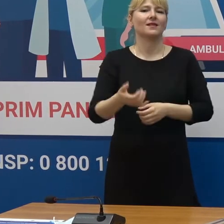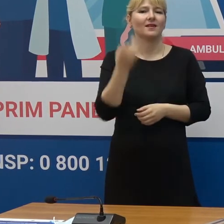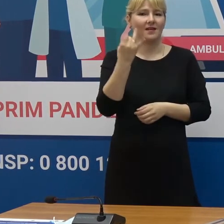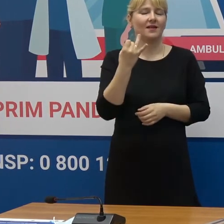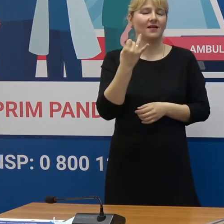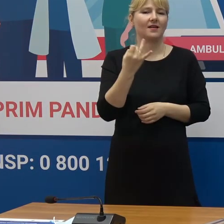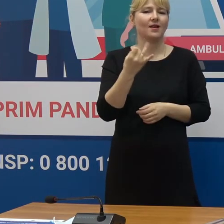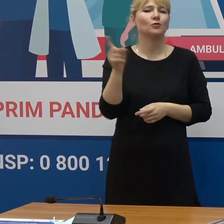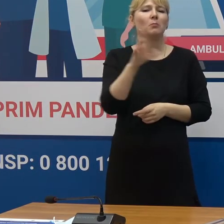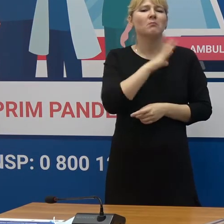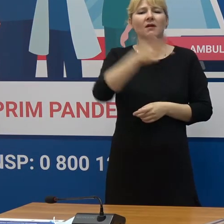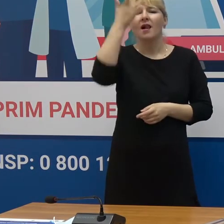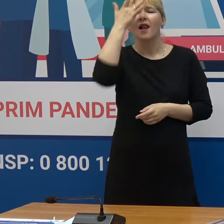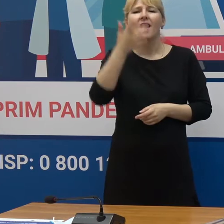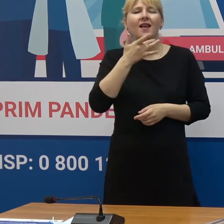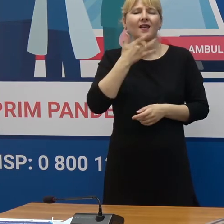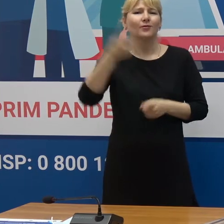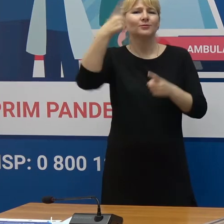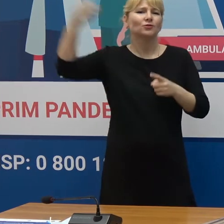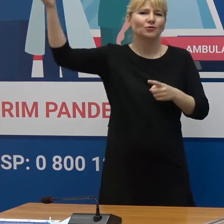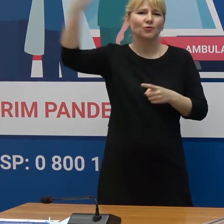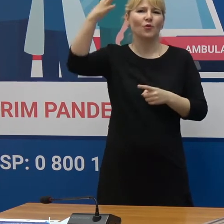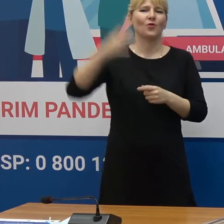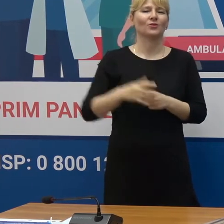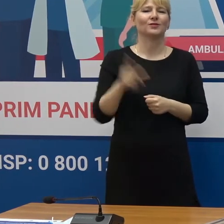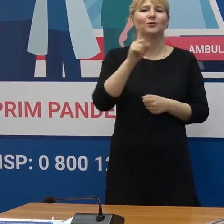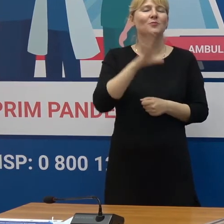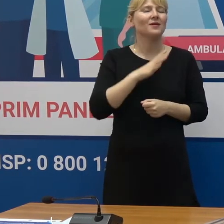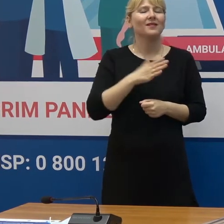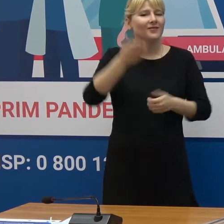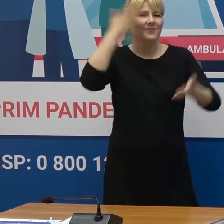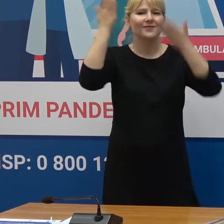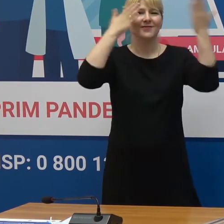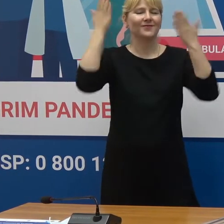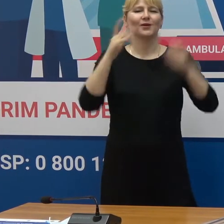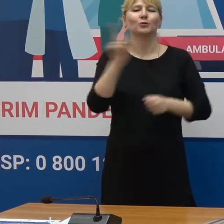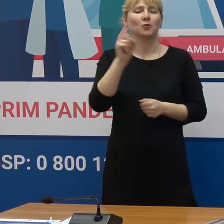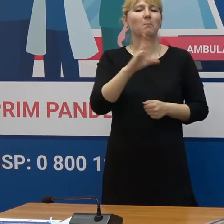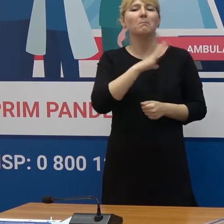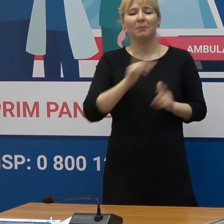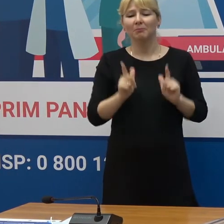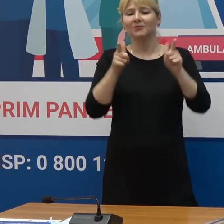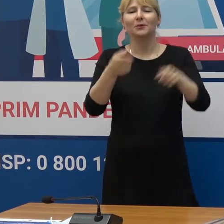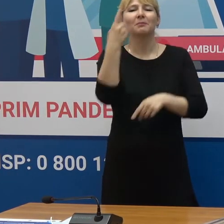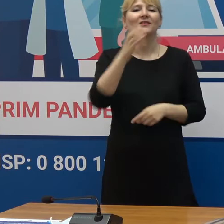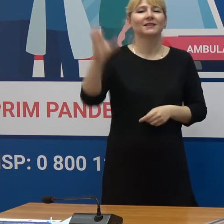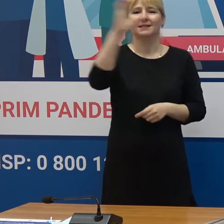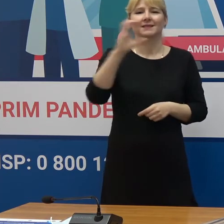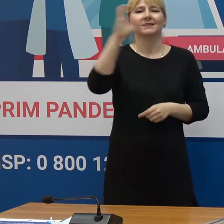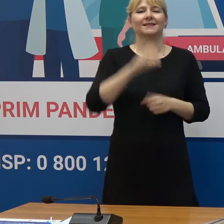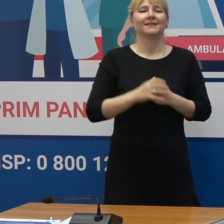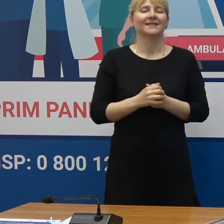aibă o vară cât mai însorită și mai benefică, în așa mod, la 1 septembrie ne dorim cu toții